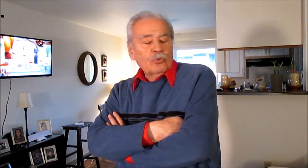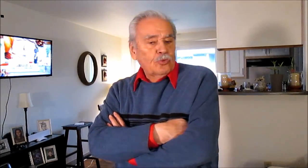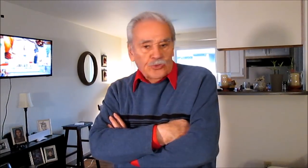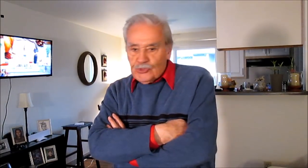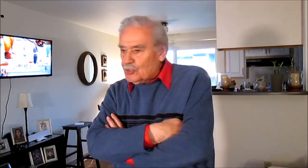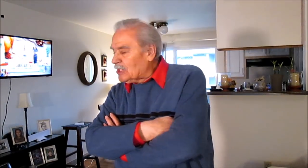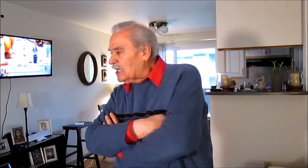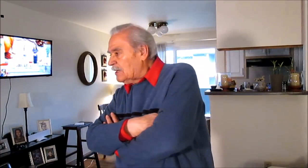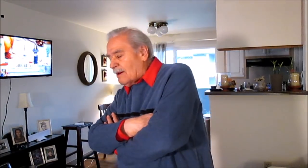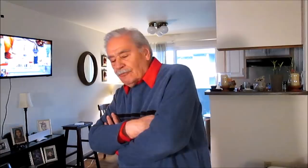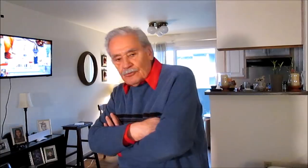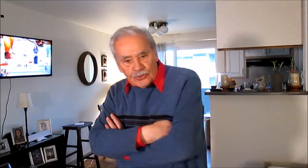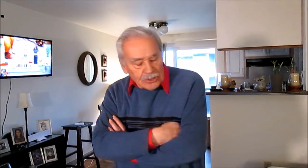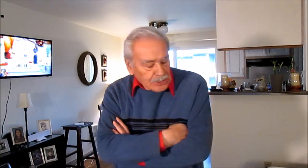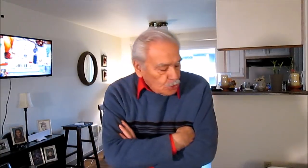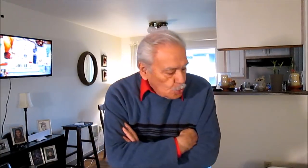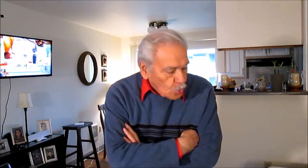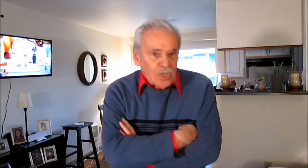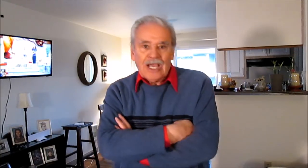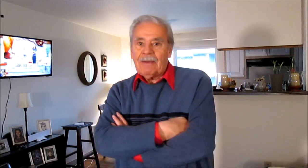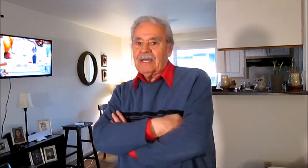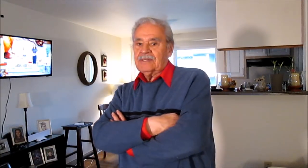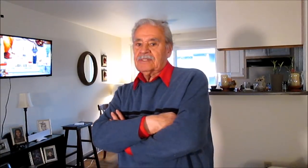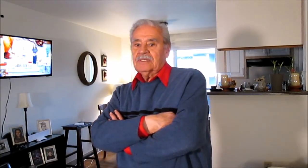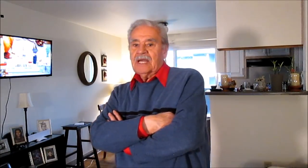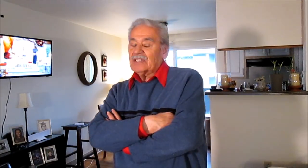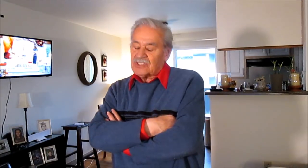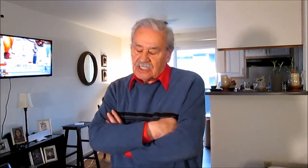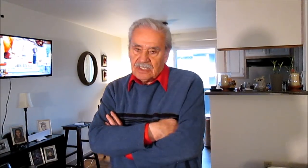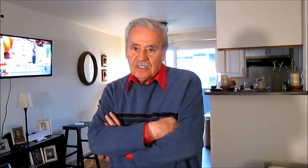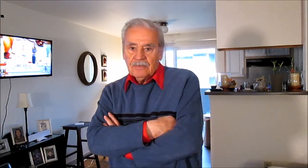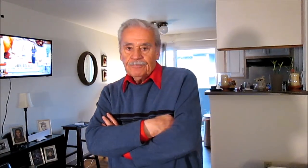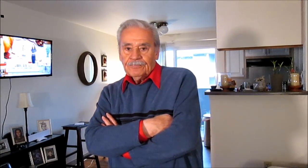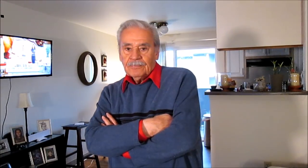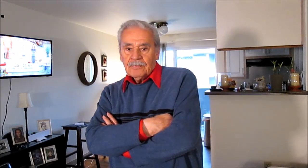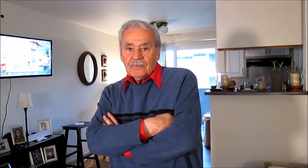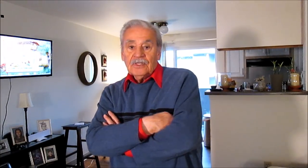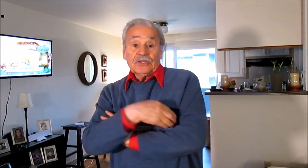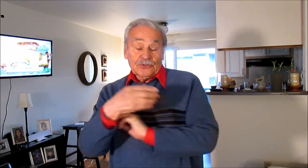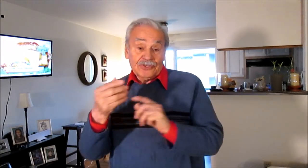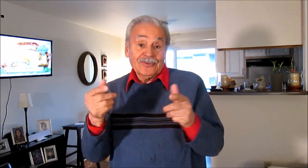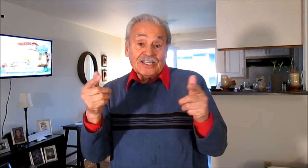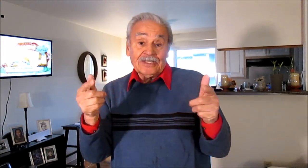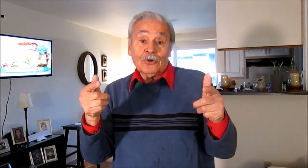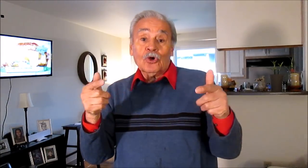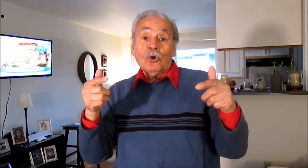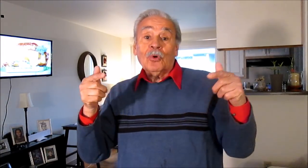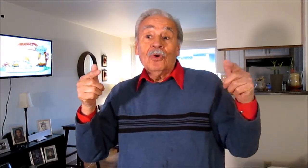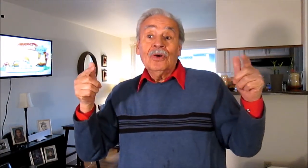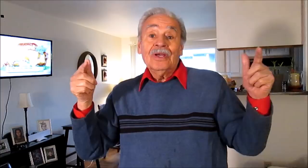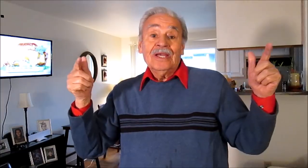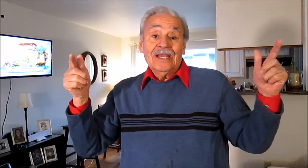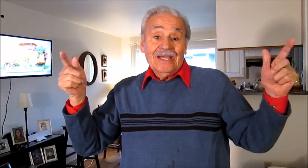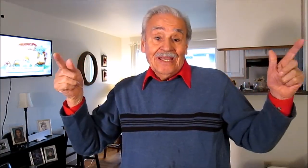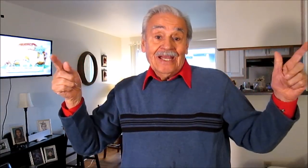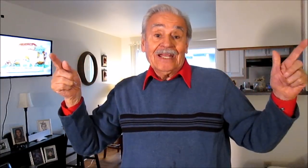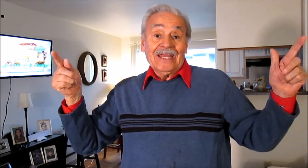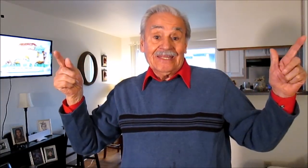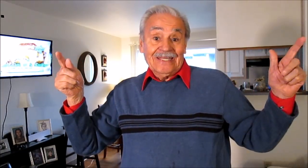funciona ni va a funcionar nunca más así y entonces fíjate vos cómo el que está